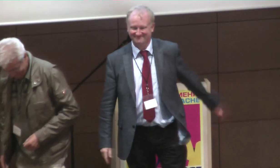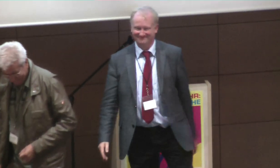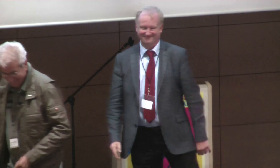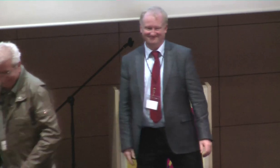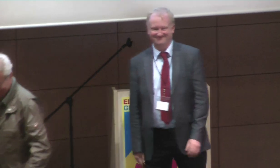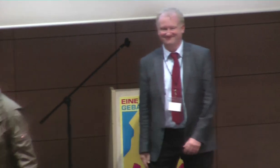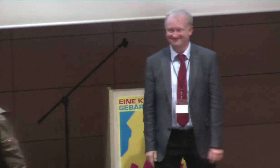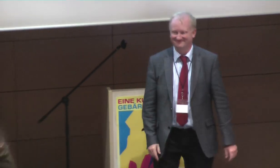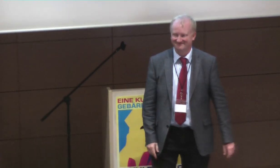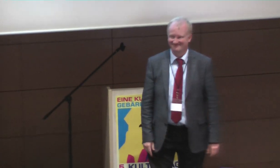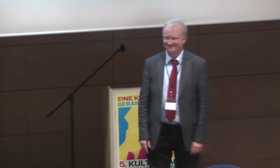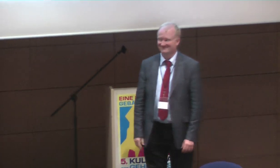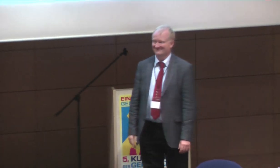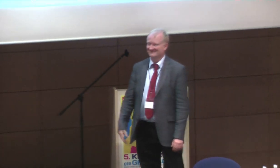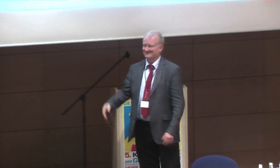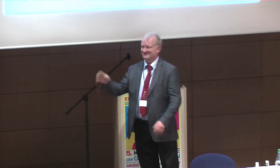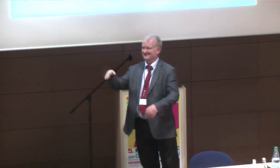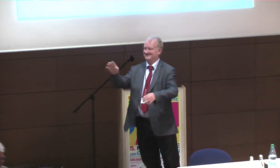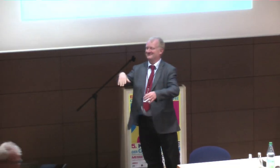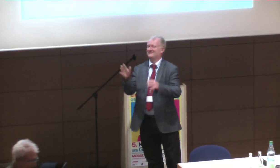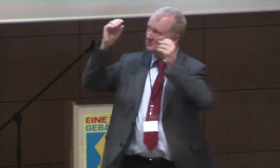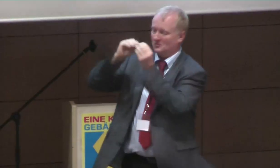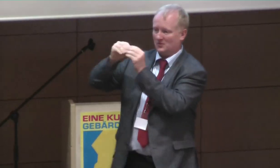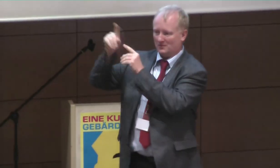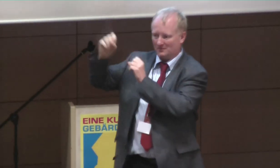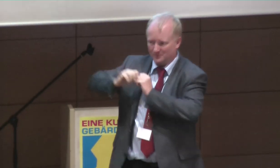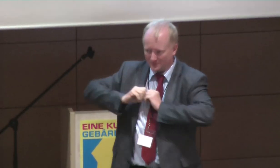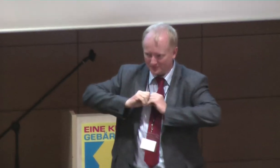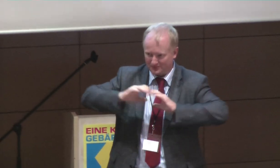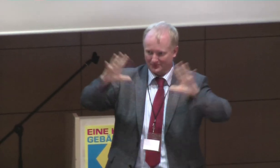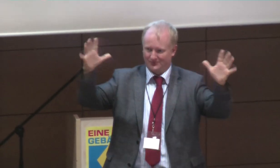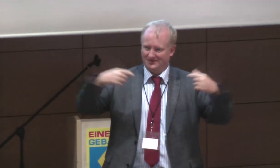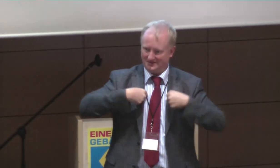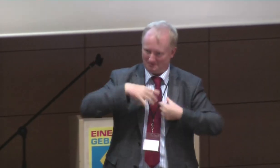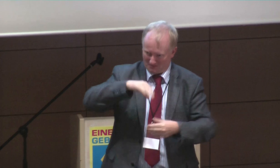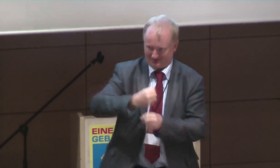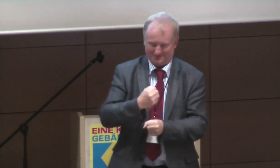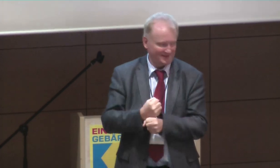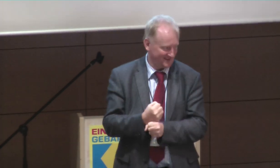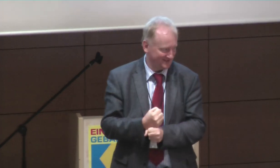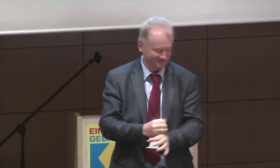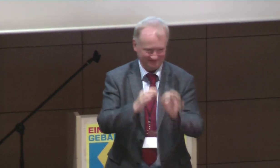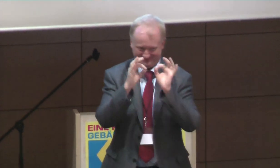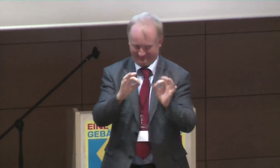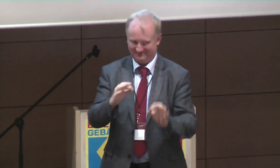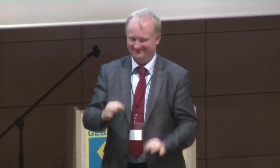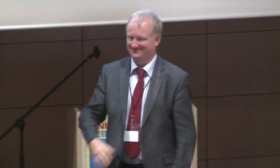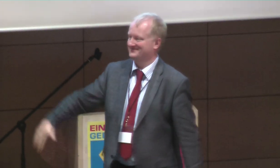mach du doch, also, du kannst es ja auch machen, man kann sich ja auch angreifen, ähm, das ist ja auch typisch, immer auf die andere zu schieben, ähm,